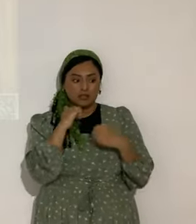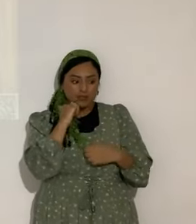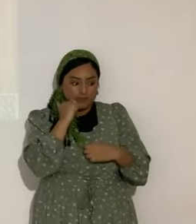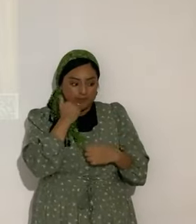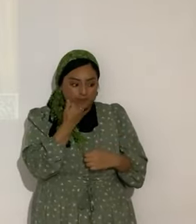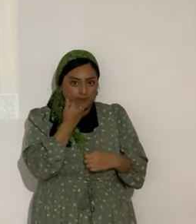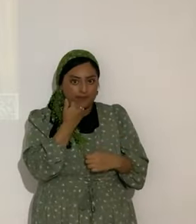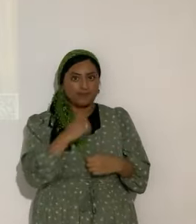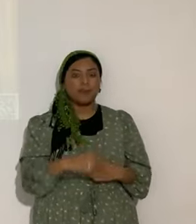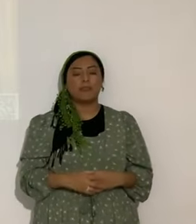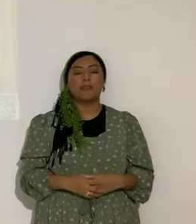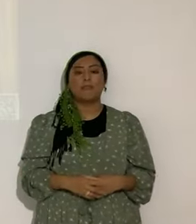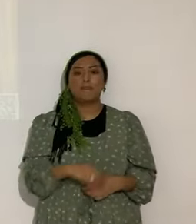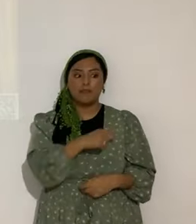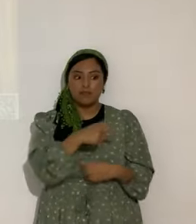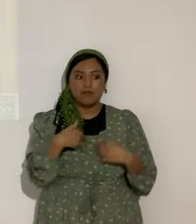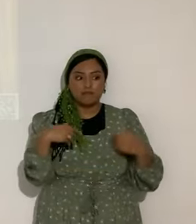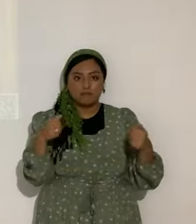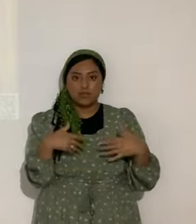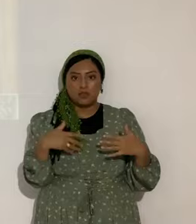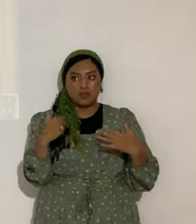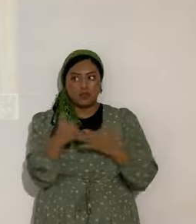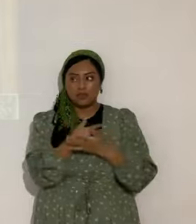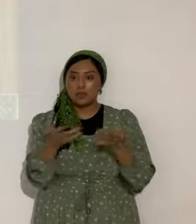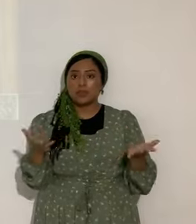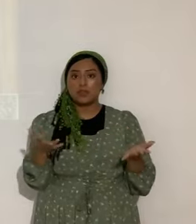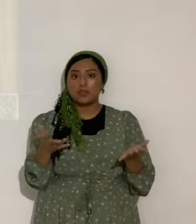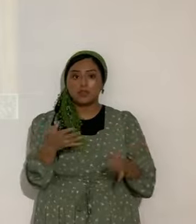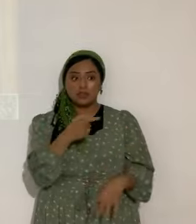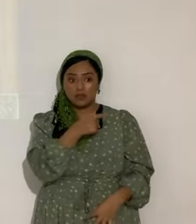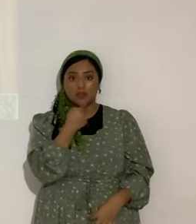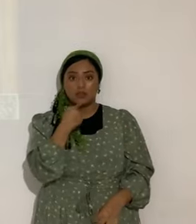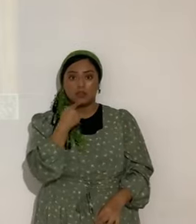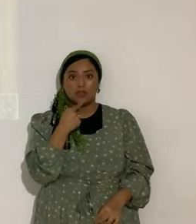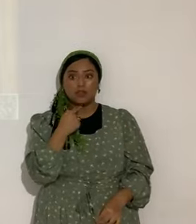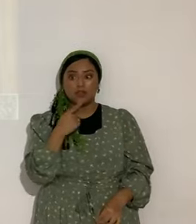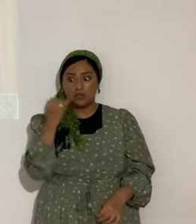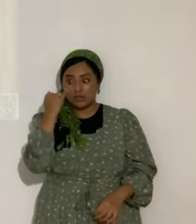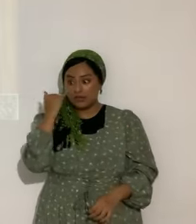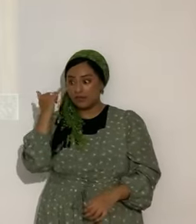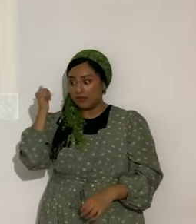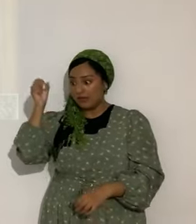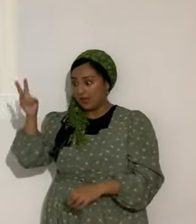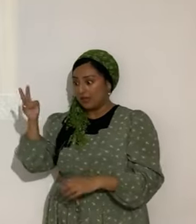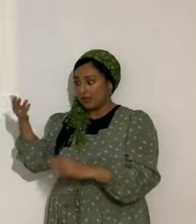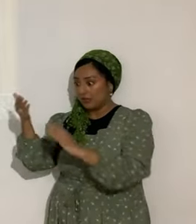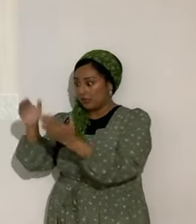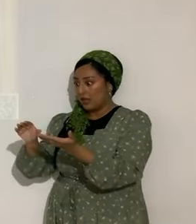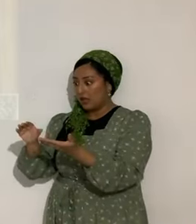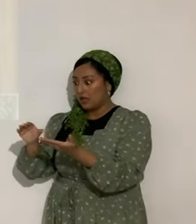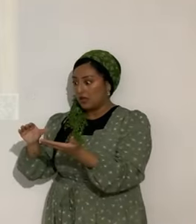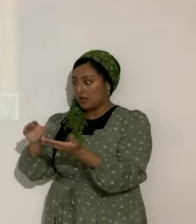Eh, que tenían miedo de todo. Si dijeron ellos, si así murió nuestro Señor, ¿qué nos harán a nosotros?